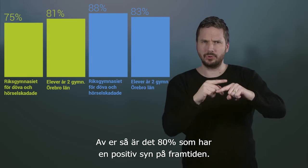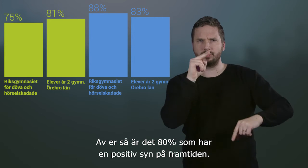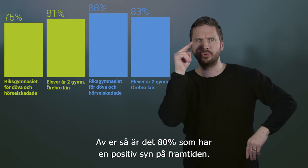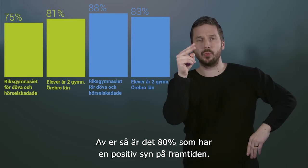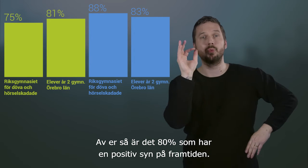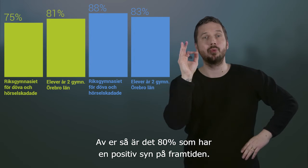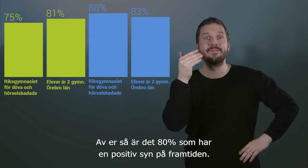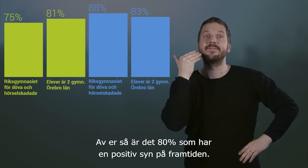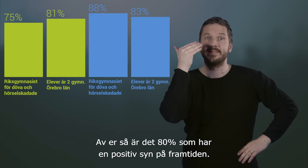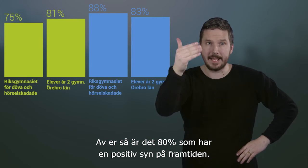syn på framtiden.